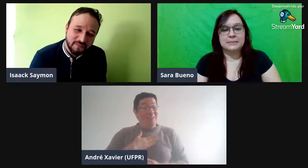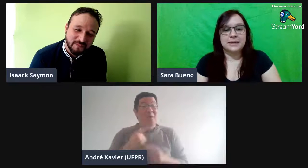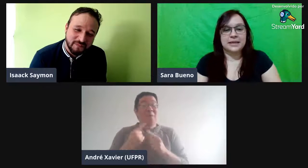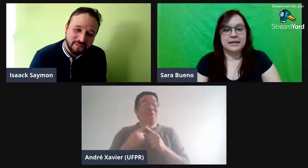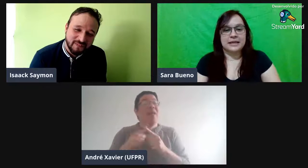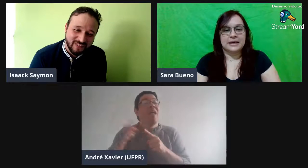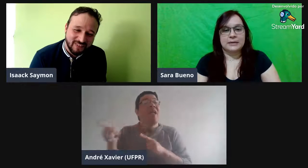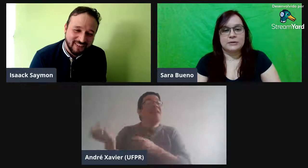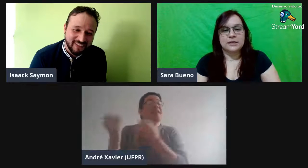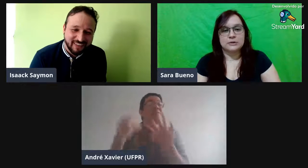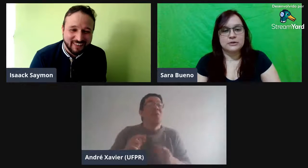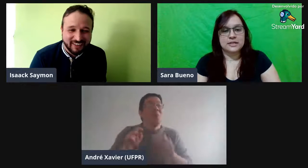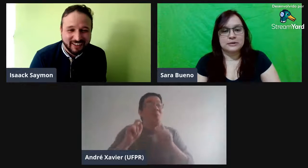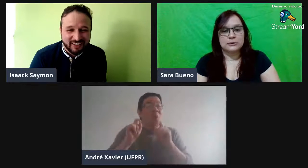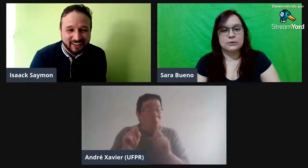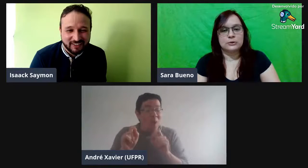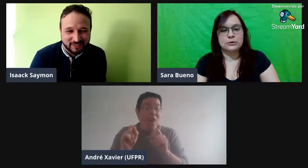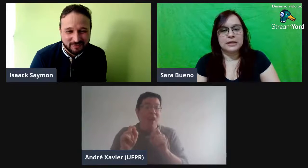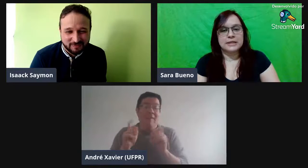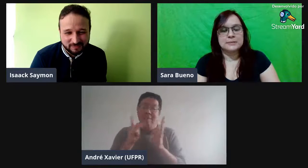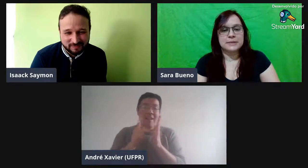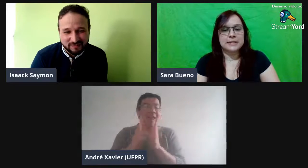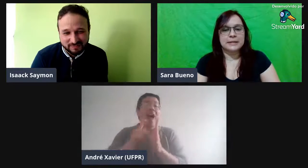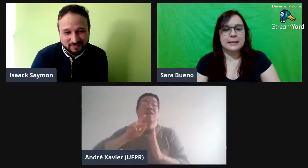Também, eu gostei muito desse ator, porque ele explica,